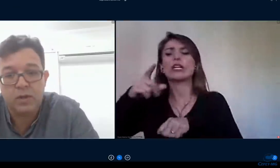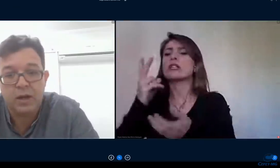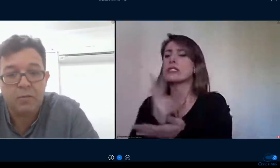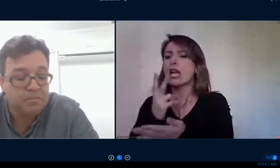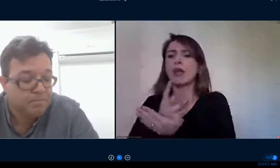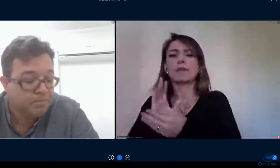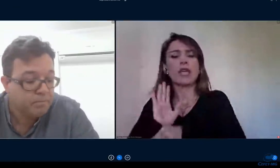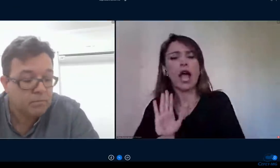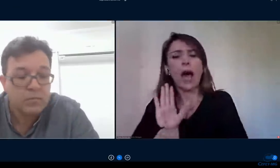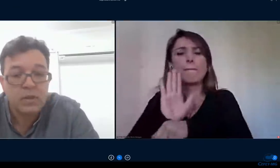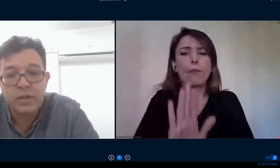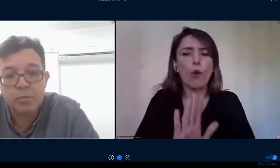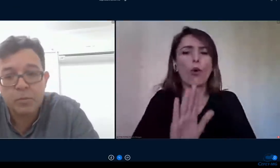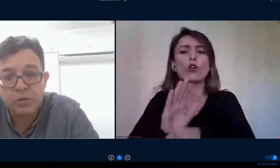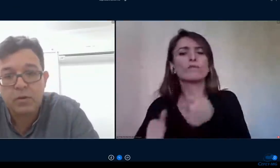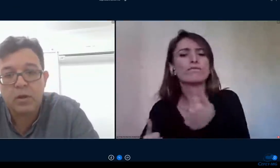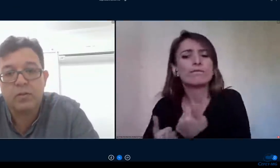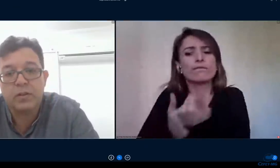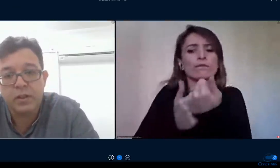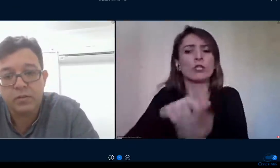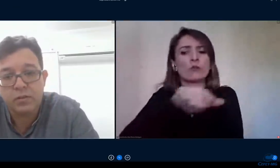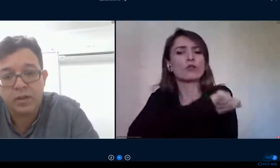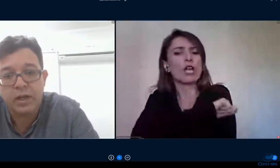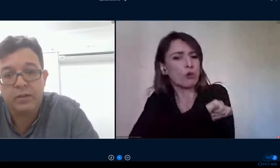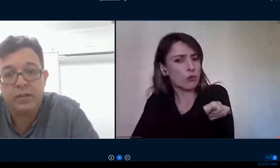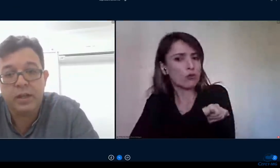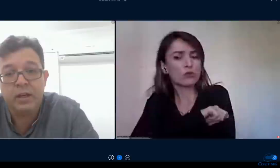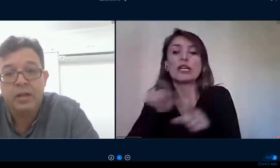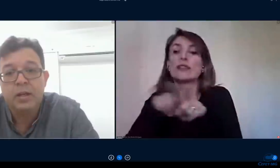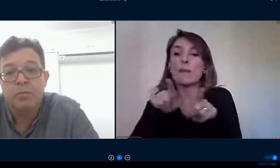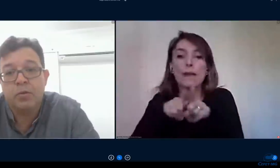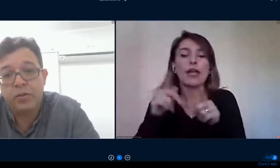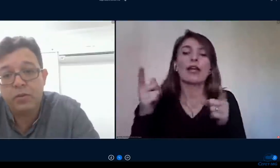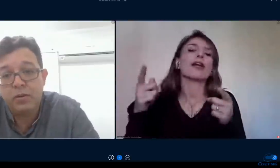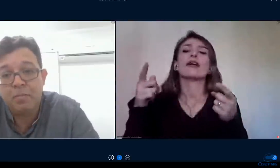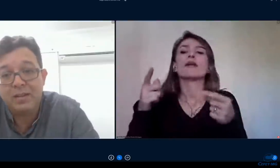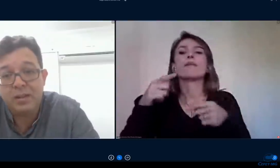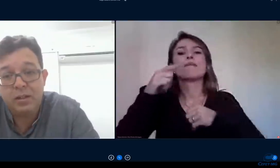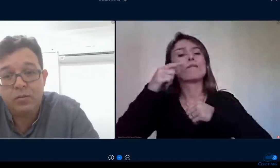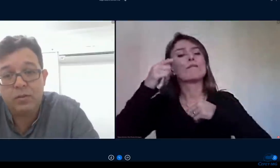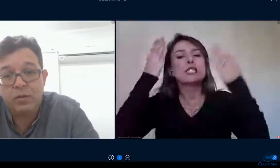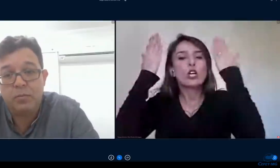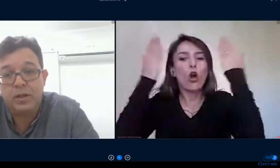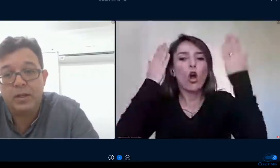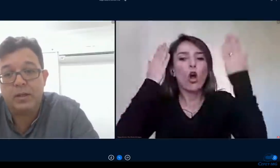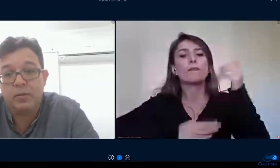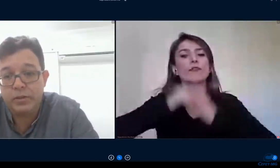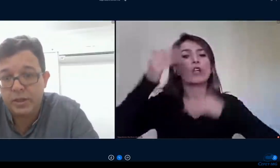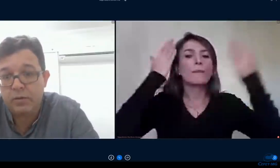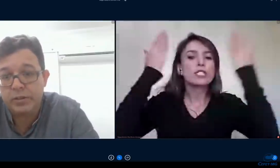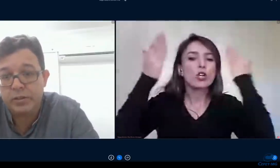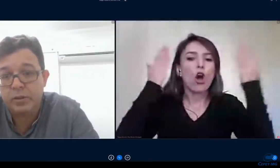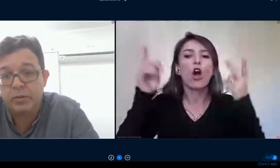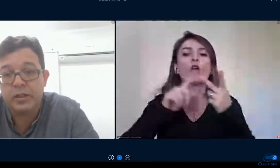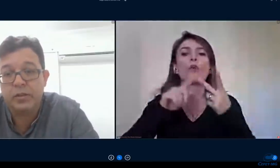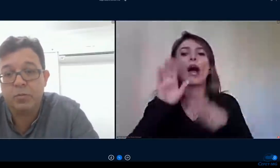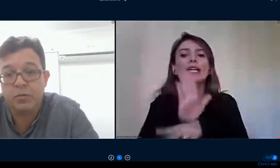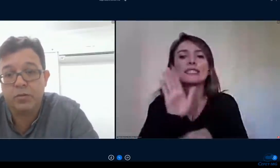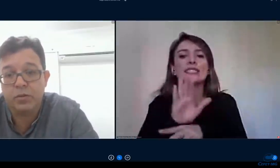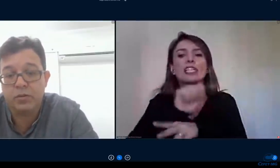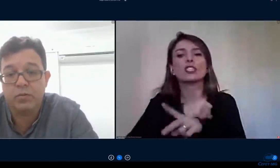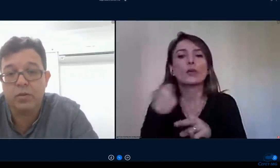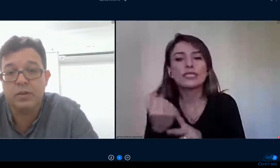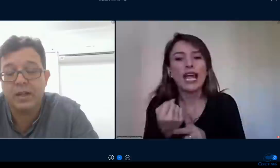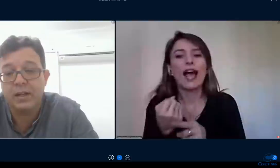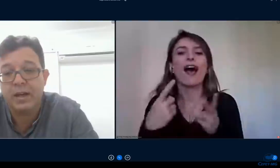psicossocial feito por psicólogos assistentes sociais e professores padrinhos que é uma um edital que a gente criou aqui